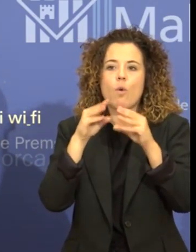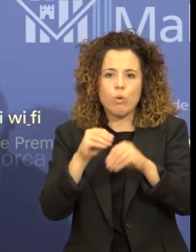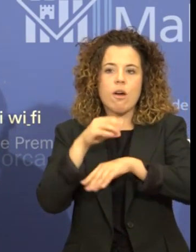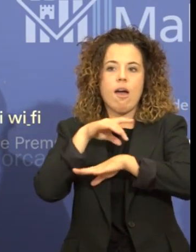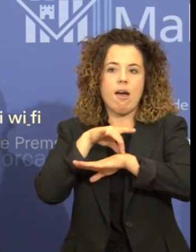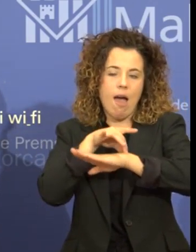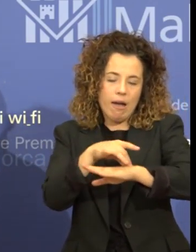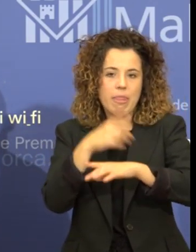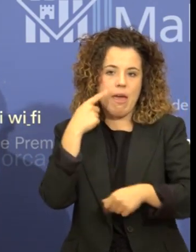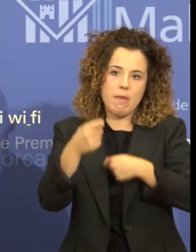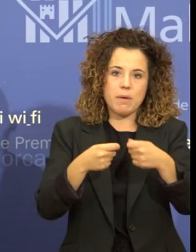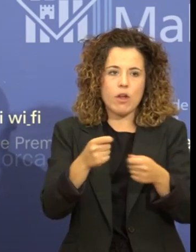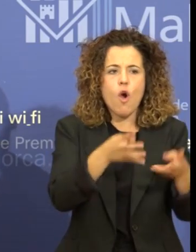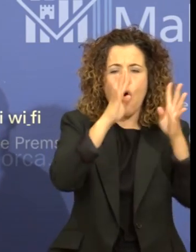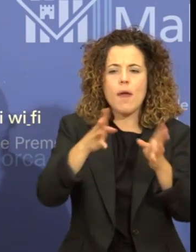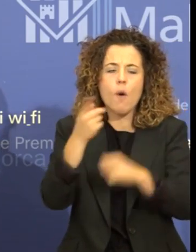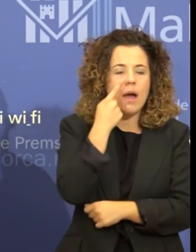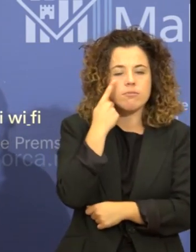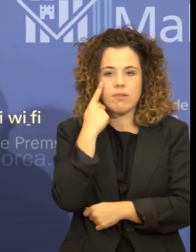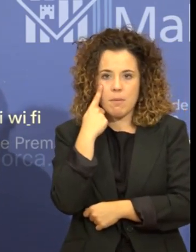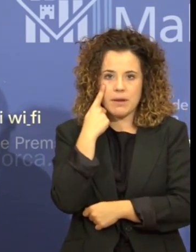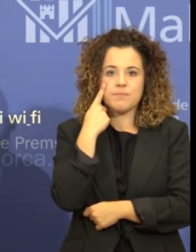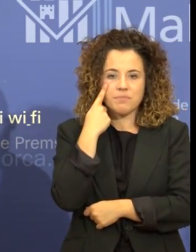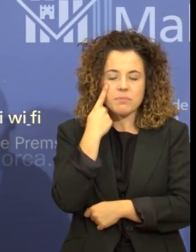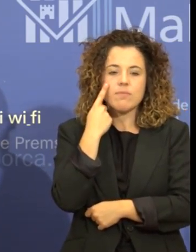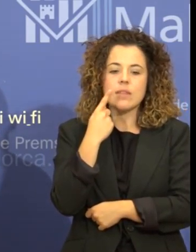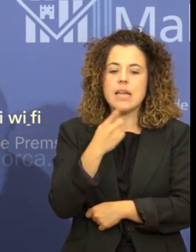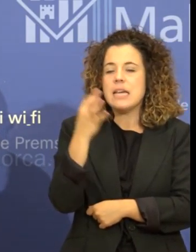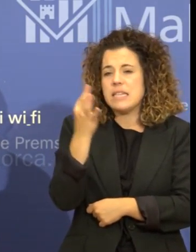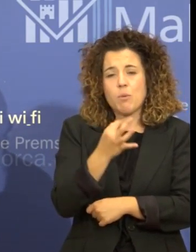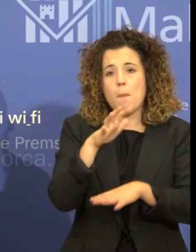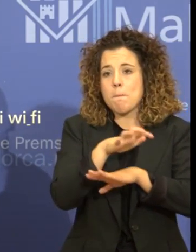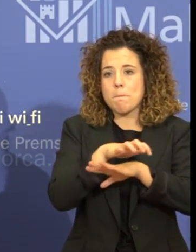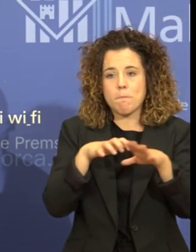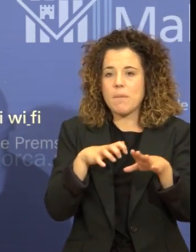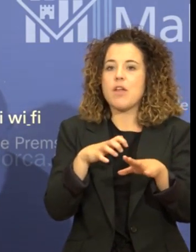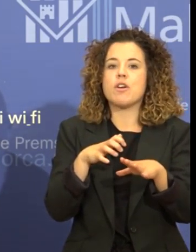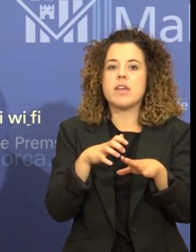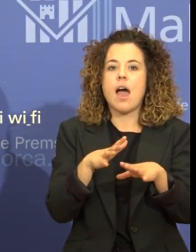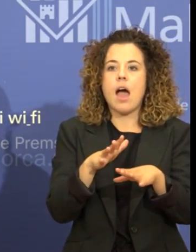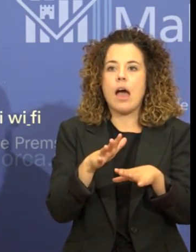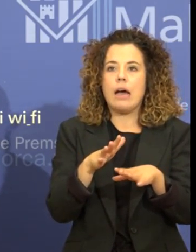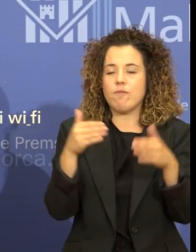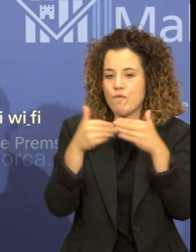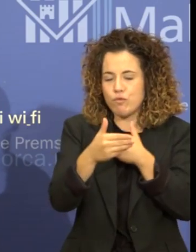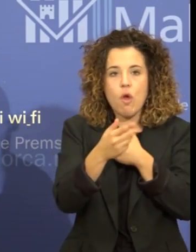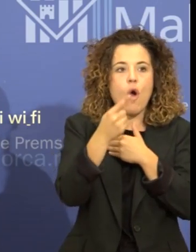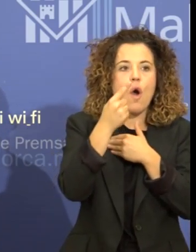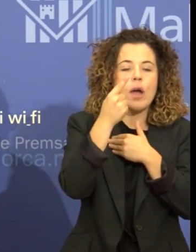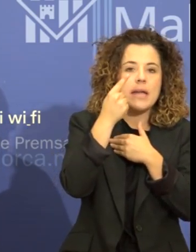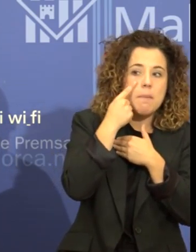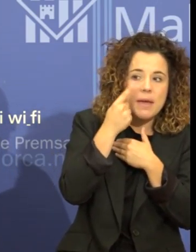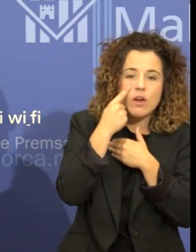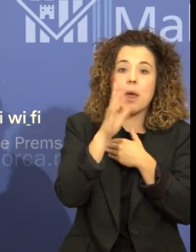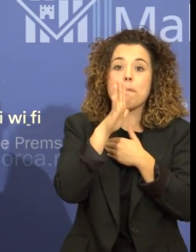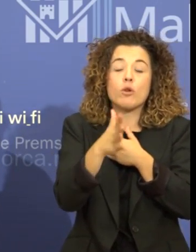obres. Ja ha sabut que la majoria d'inspeccions que se duen a terme és per denúncia